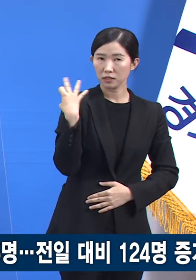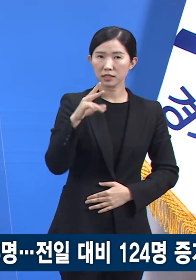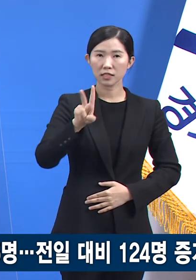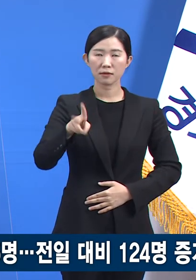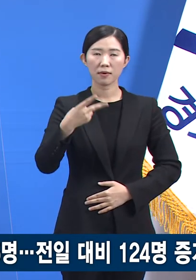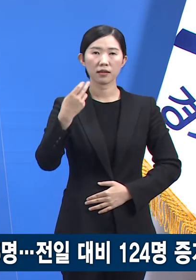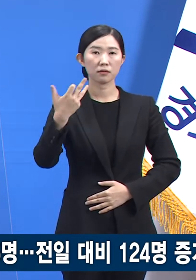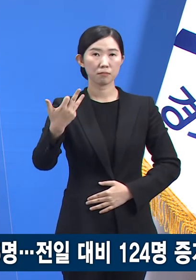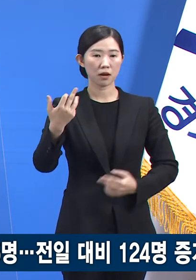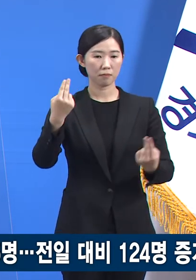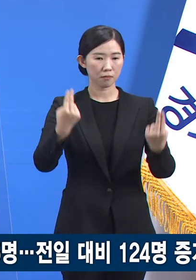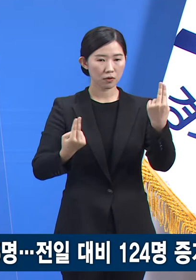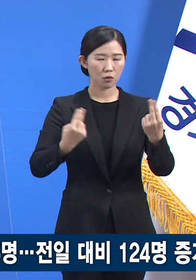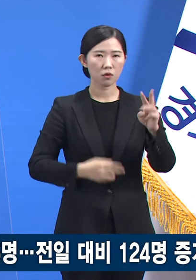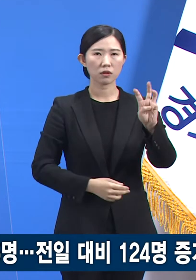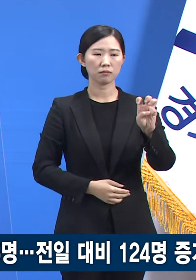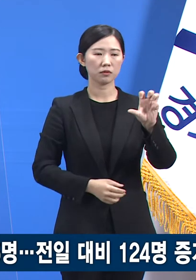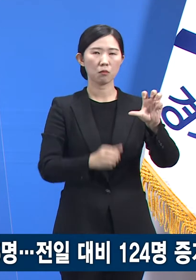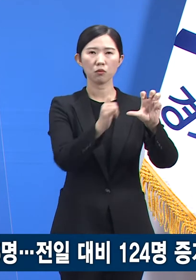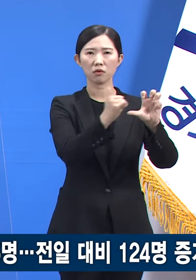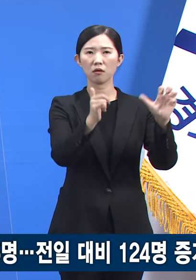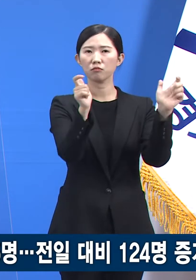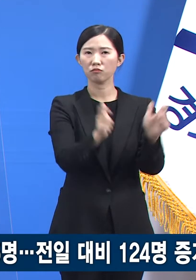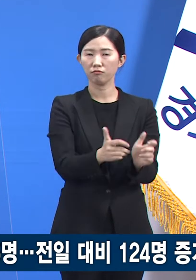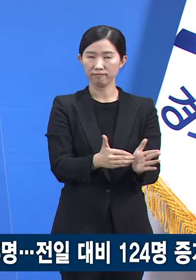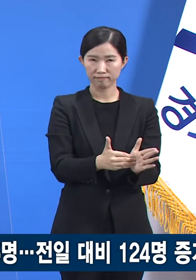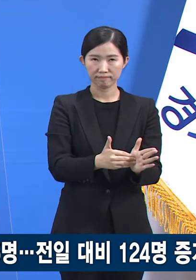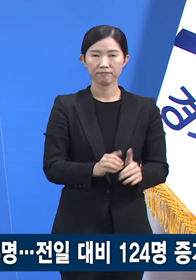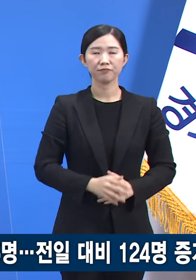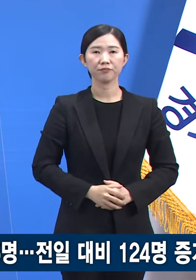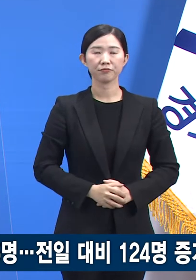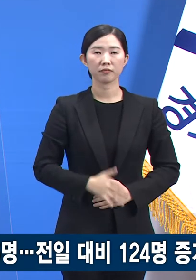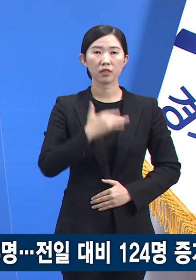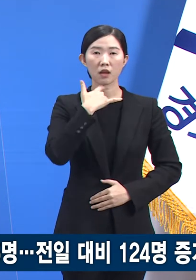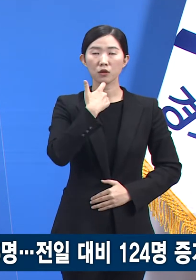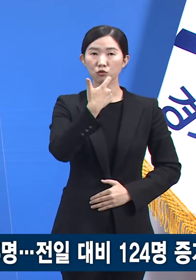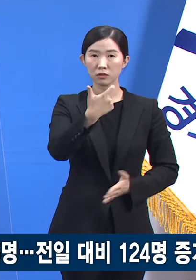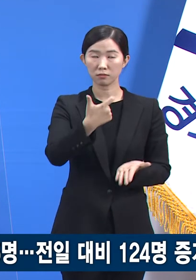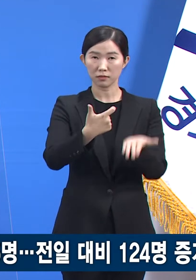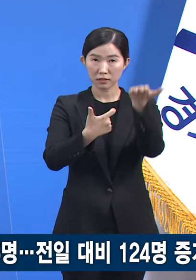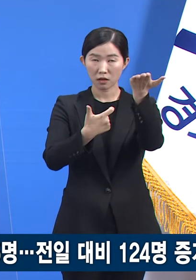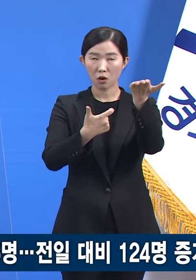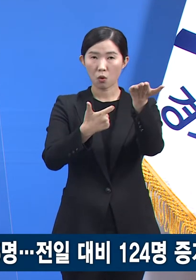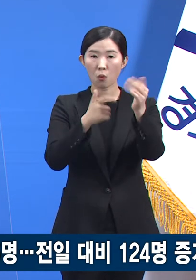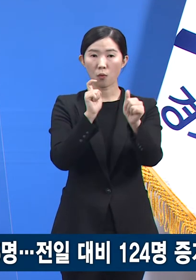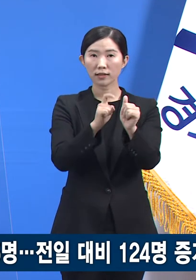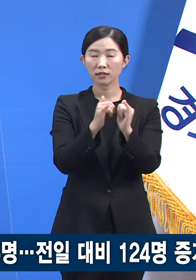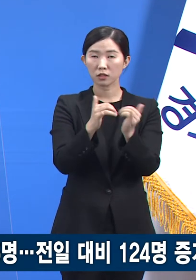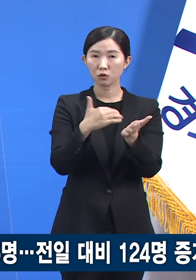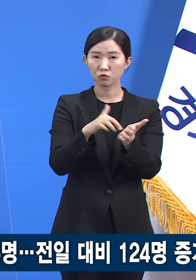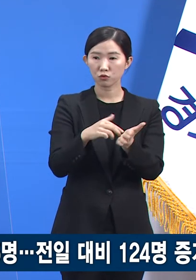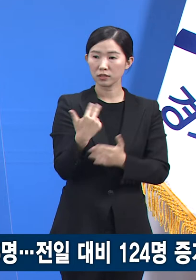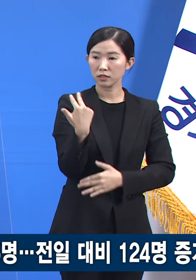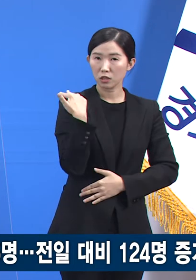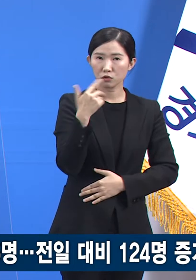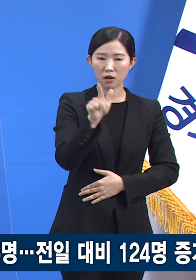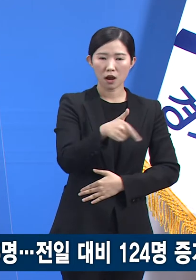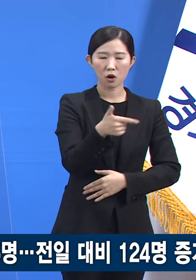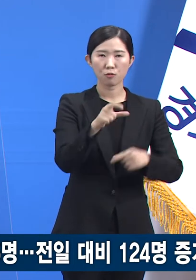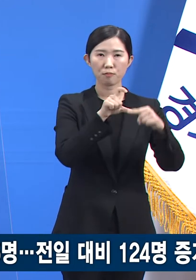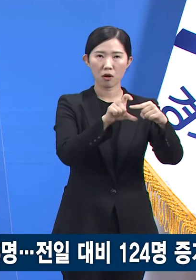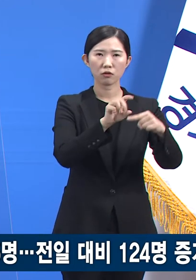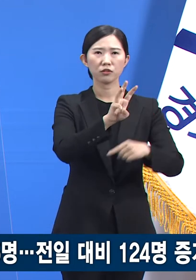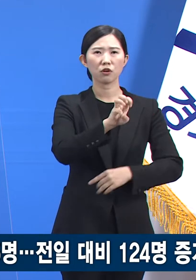대비 45명 감소한 수치입니다. 60세 이상 고령의 확진자는 일평균 38명으로